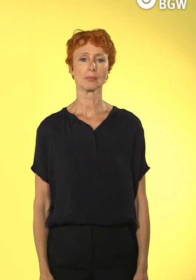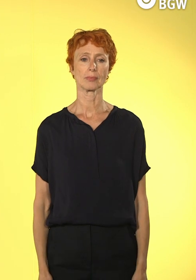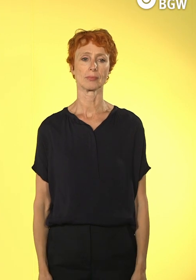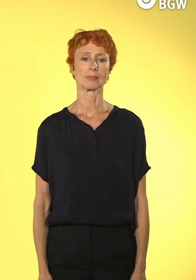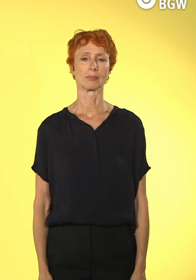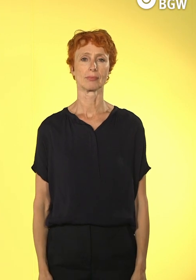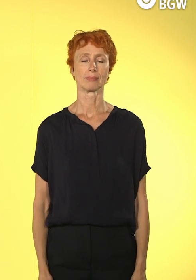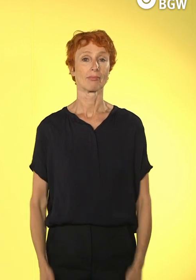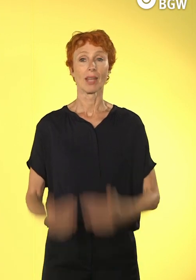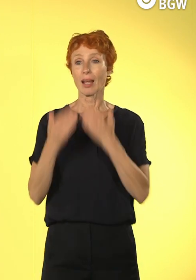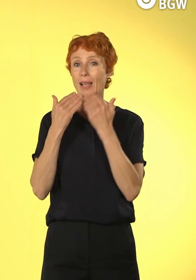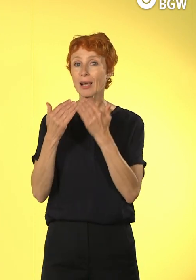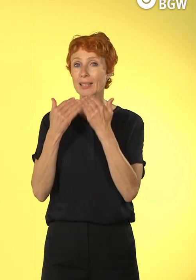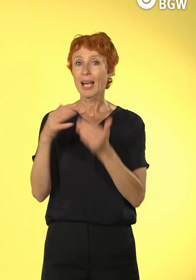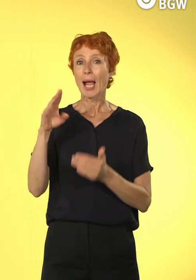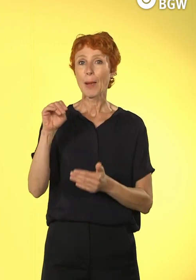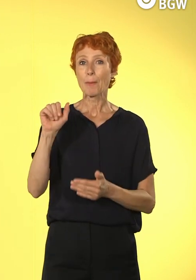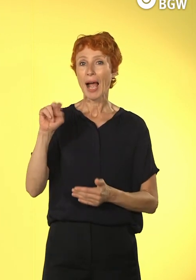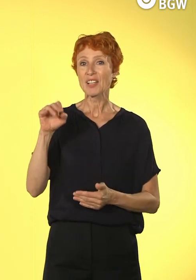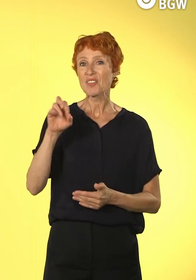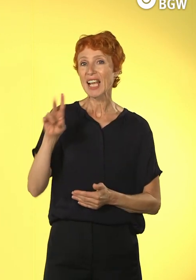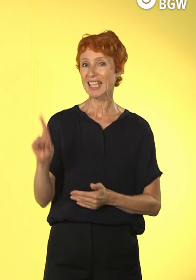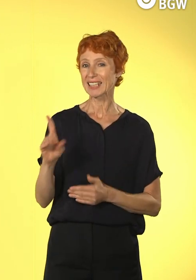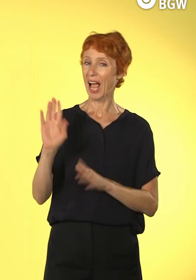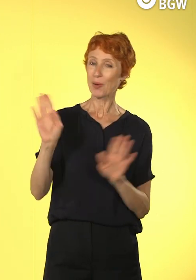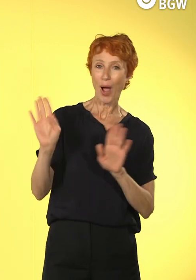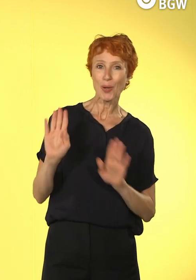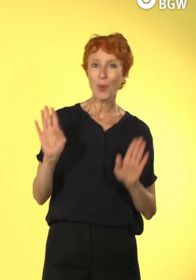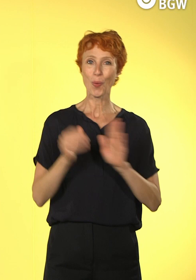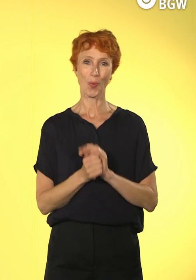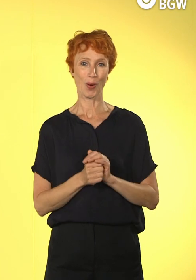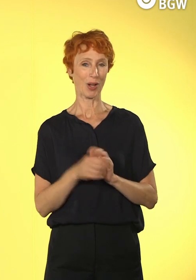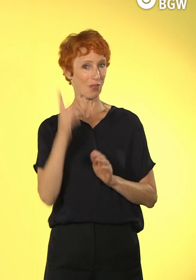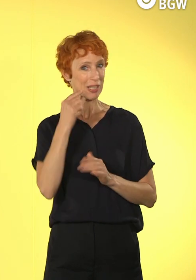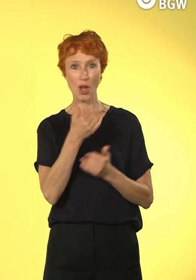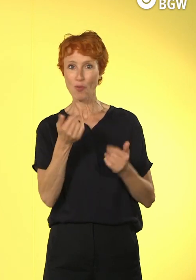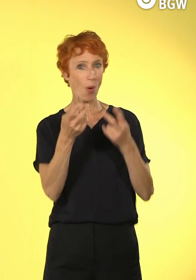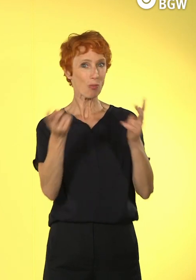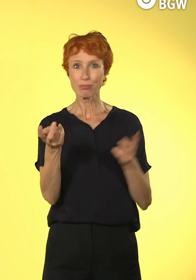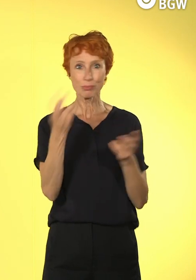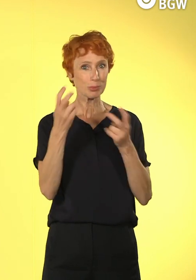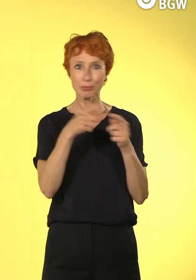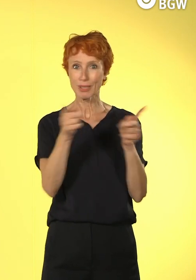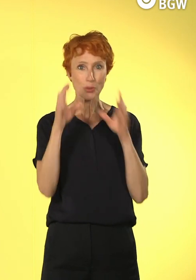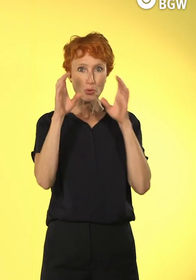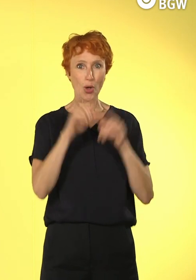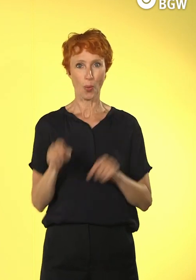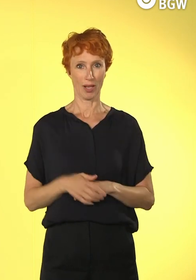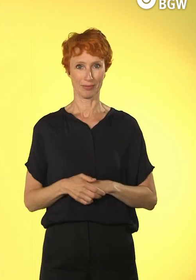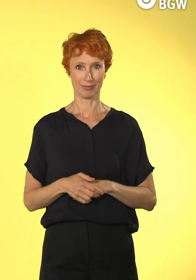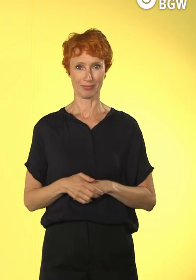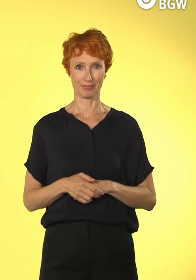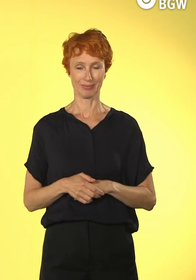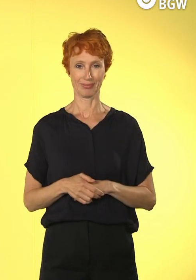Dankeschön, Manfred. Und auch ein herzliches Hallo in die große, weite Welt, wo auch immer Sie sitzen, von meiner Seite. Ich möchte